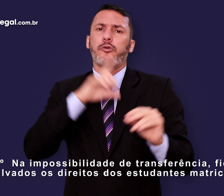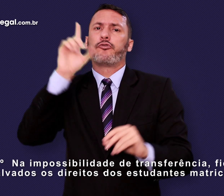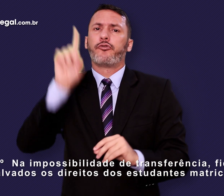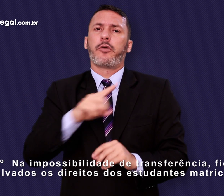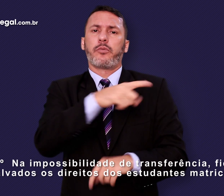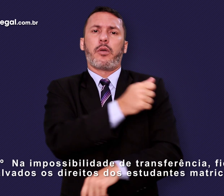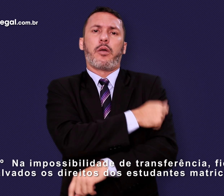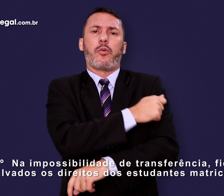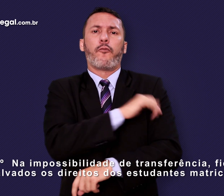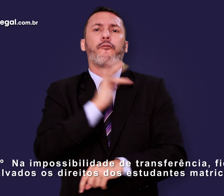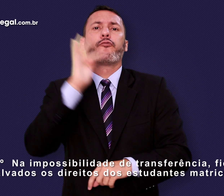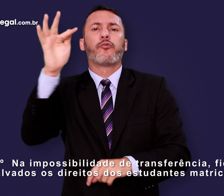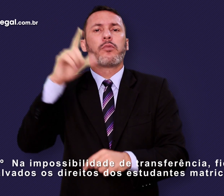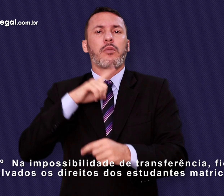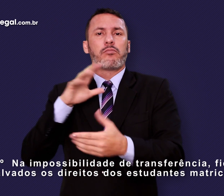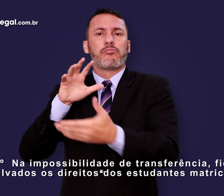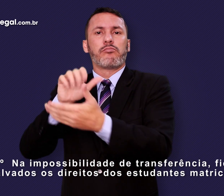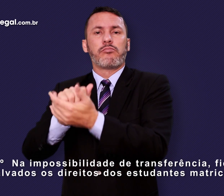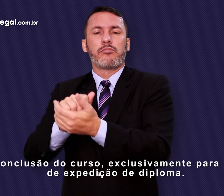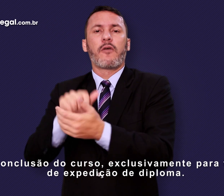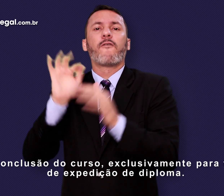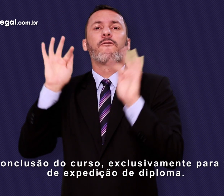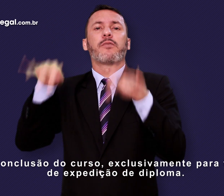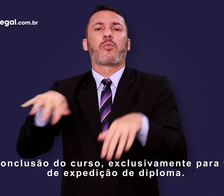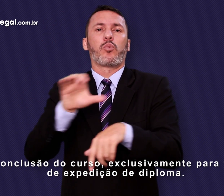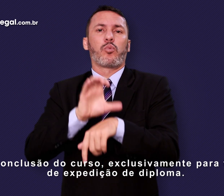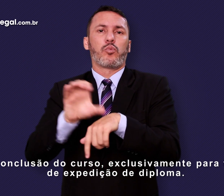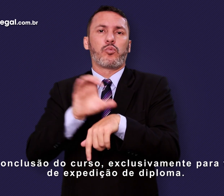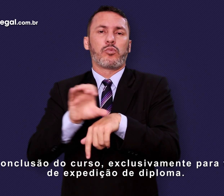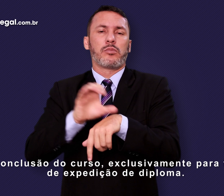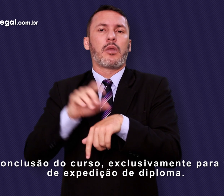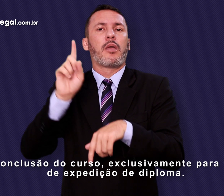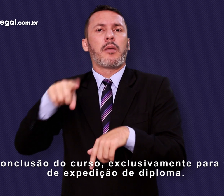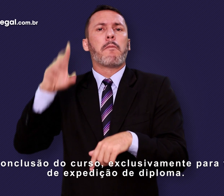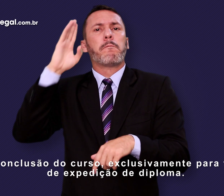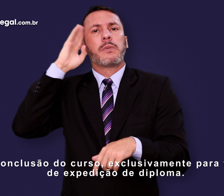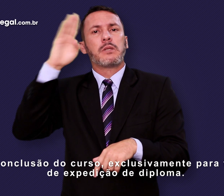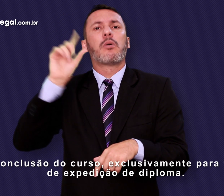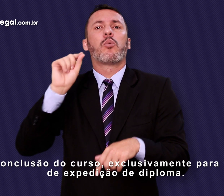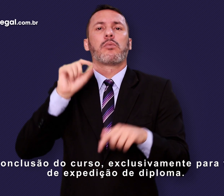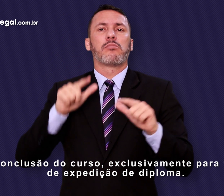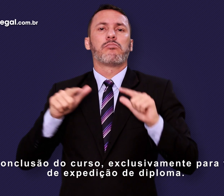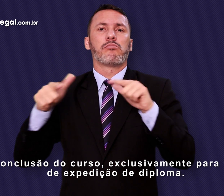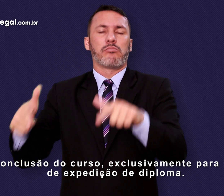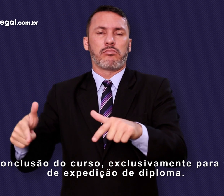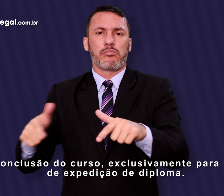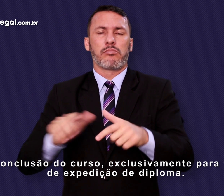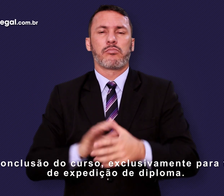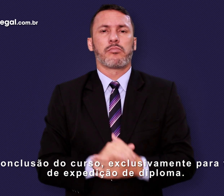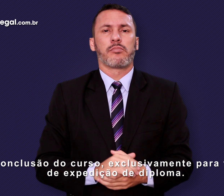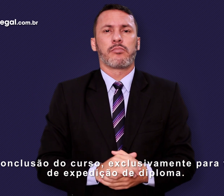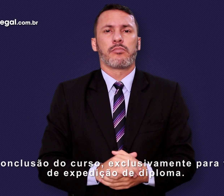direitos dos estudantes matriculados à conclusão do curso, exclusivamente para fins de expedição de diploma.